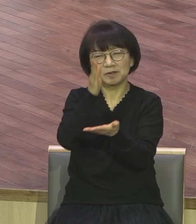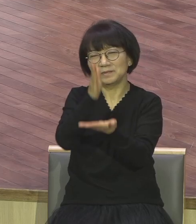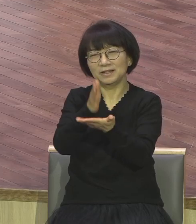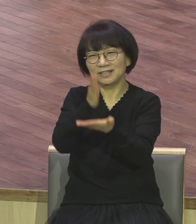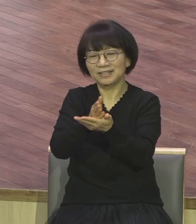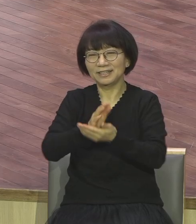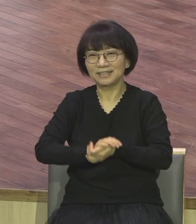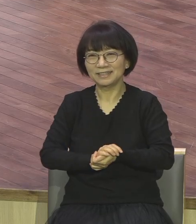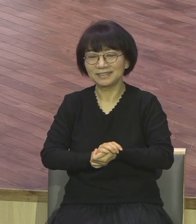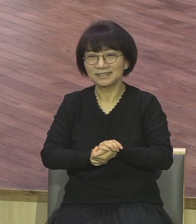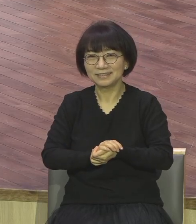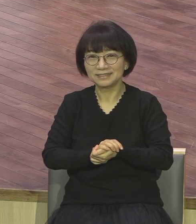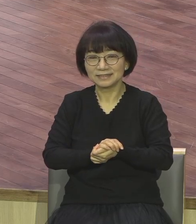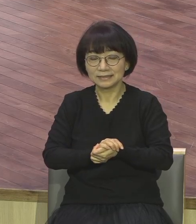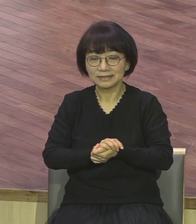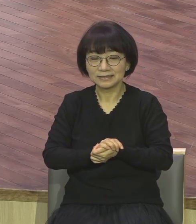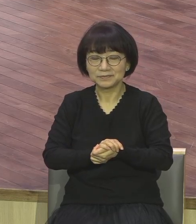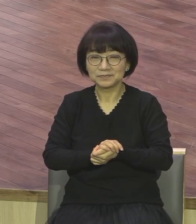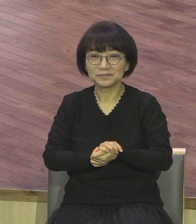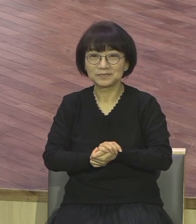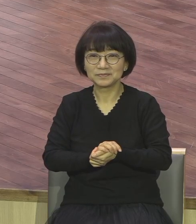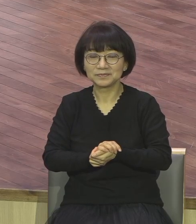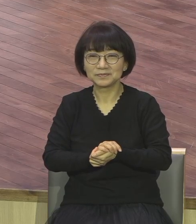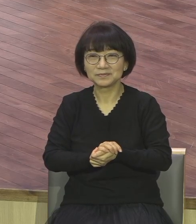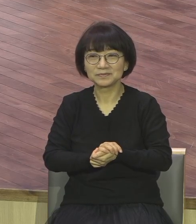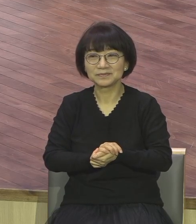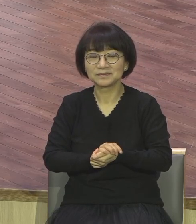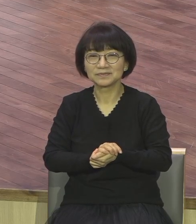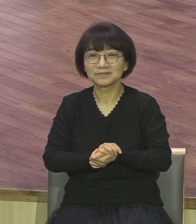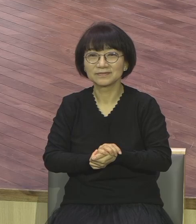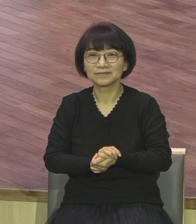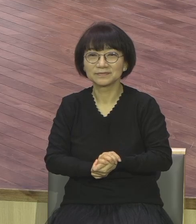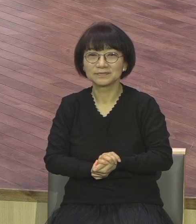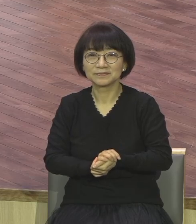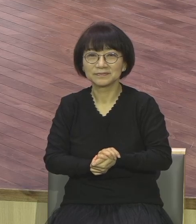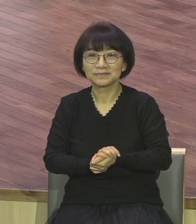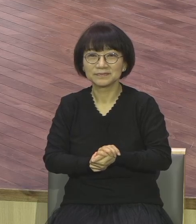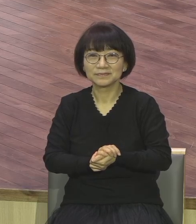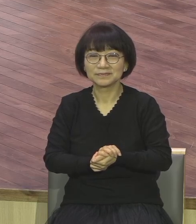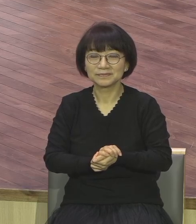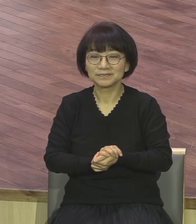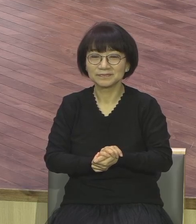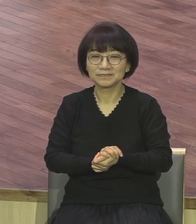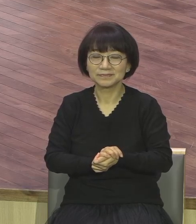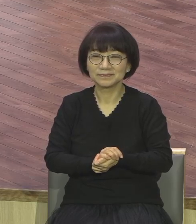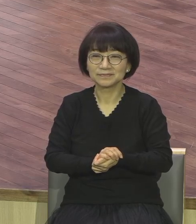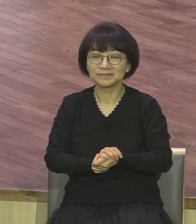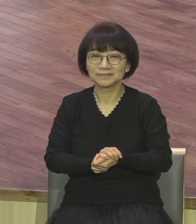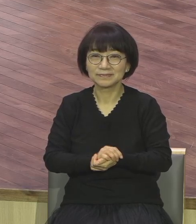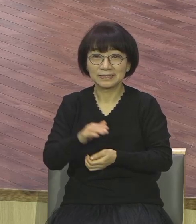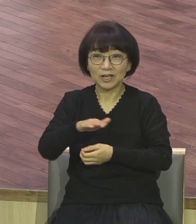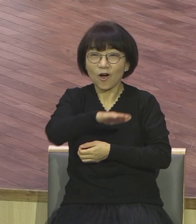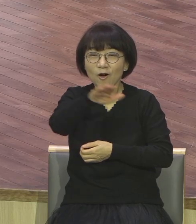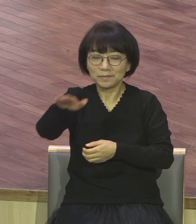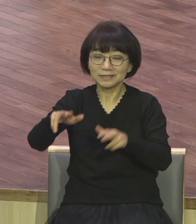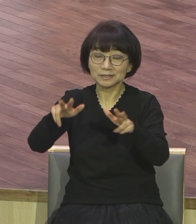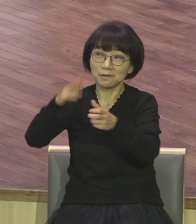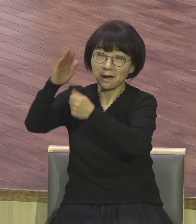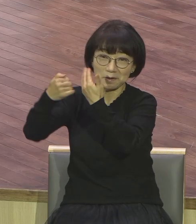믿겠어요. 믿지요. 믿는데 믿는데 여러분이 지금 상황은 여러분 믿음 그대로예요.